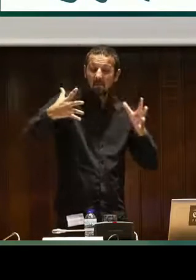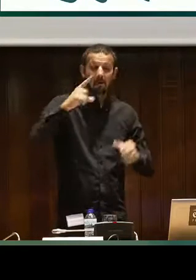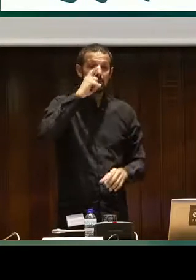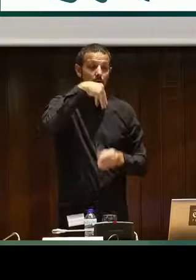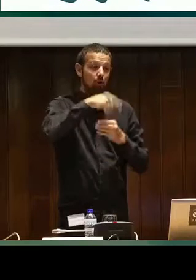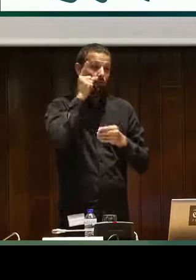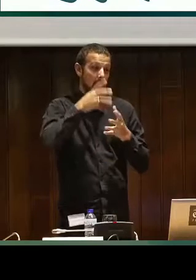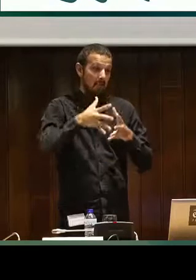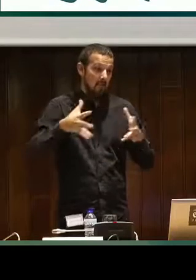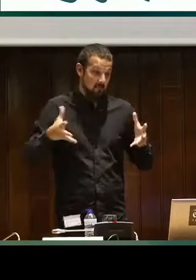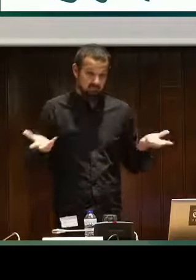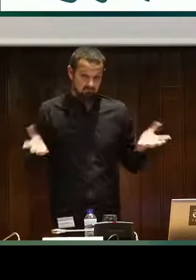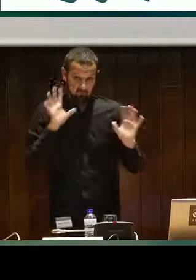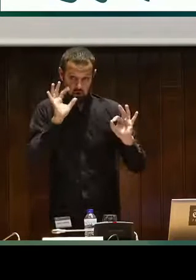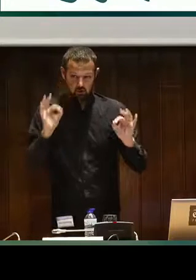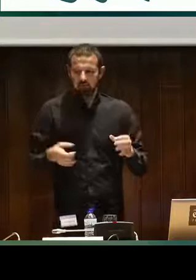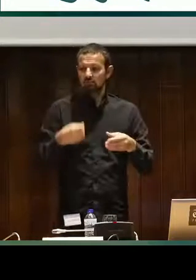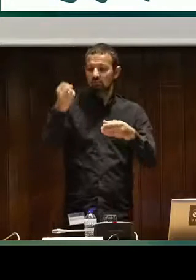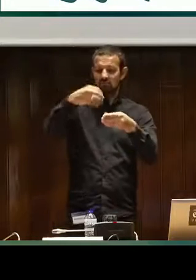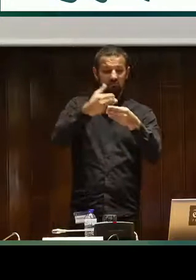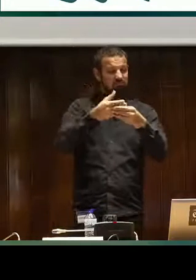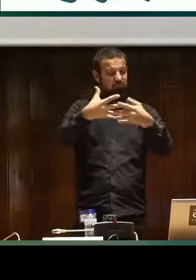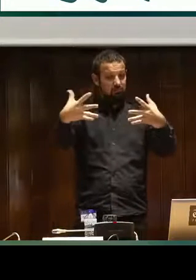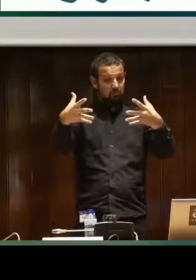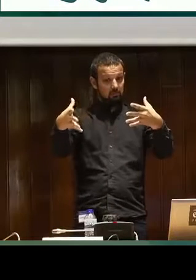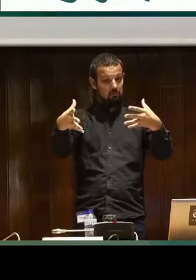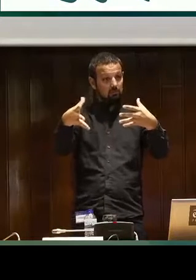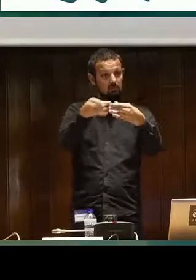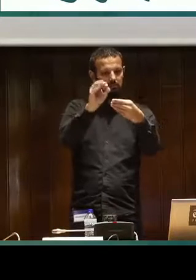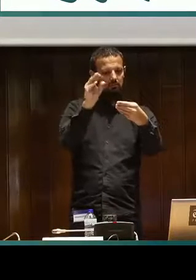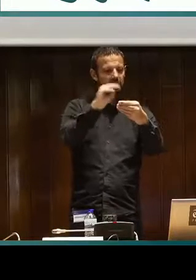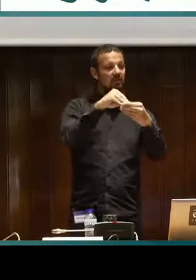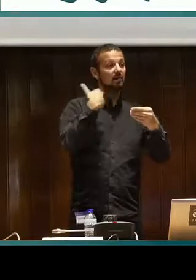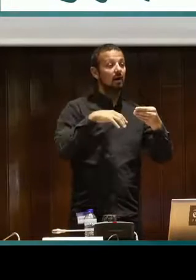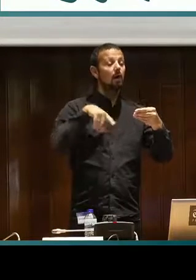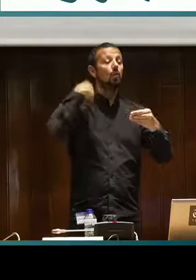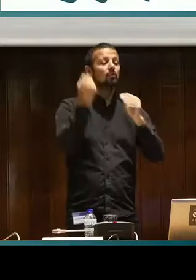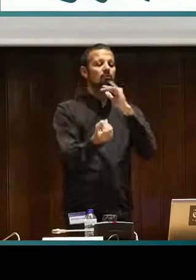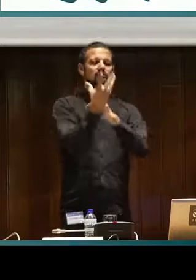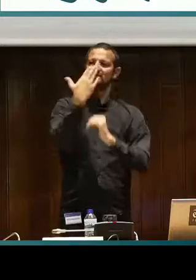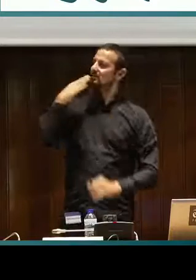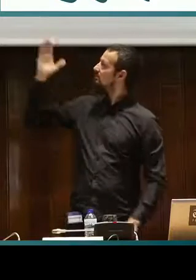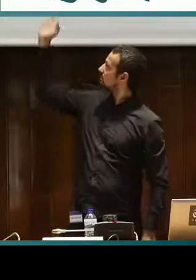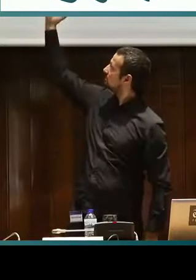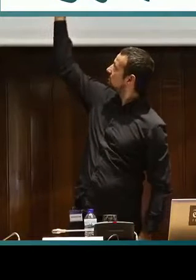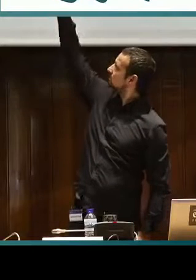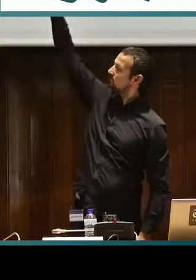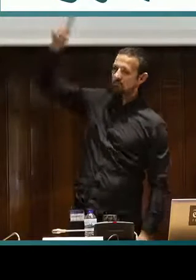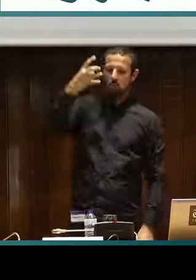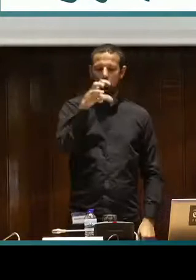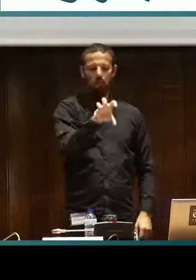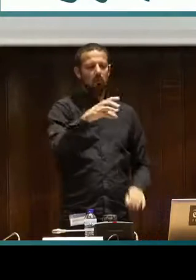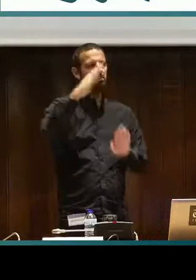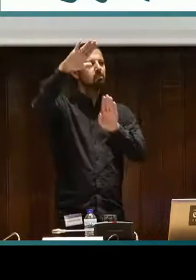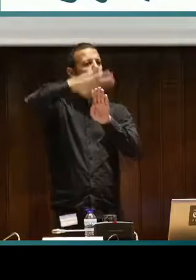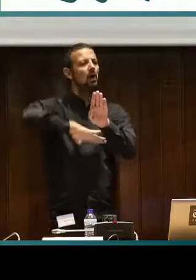100 páginas, no hay limitación, depende de la memoria que tenga el móvil de cada uno, evidentemente. Una vez que esté elaborado, después se